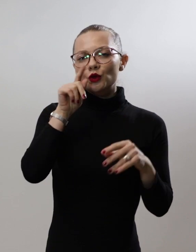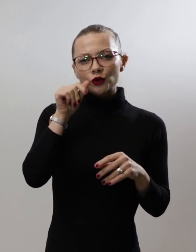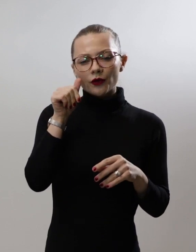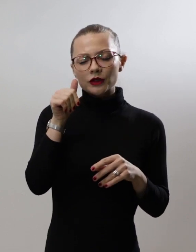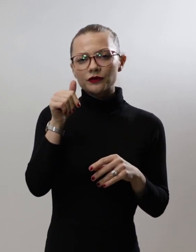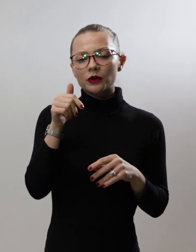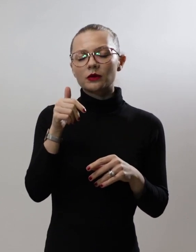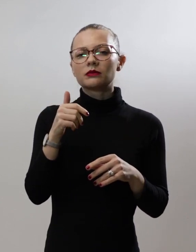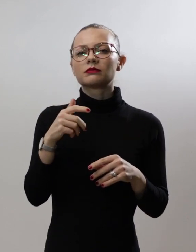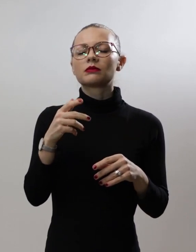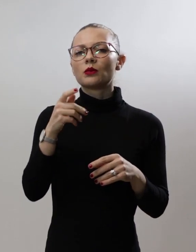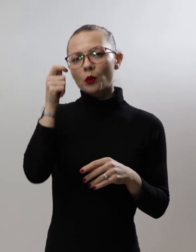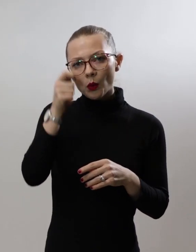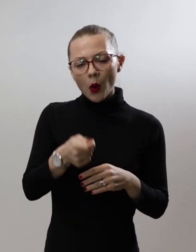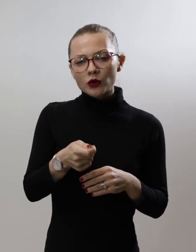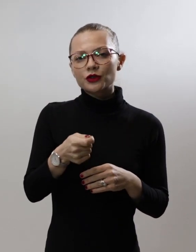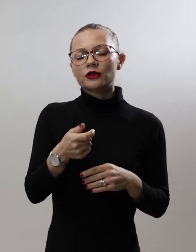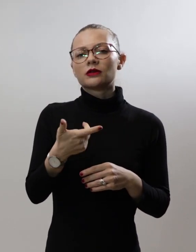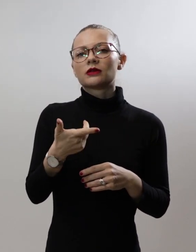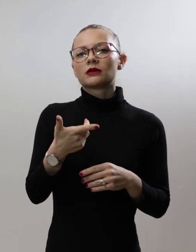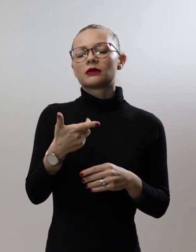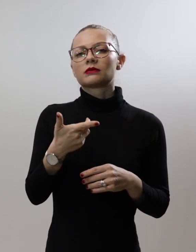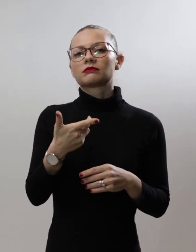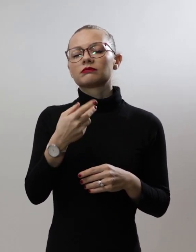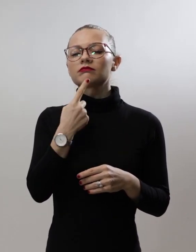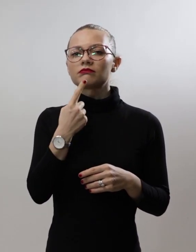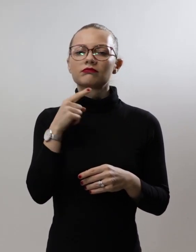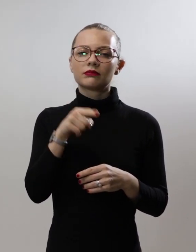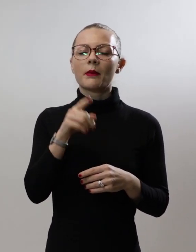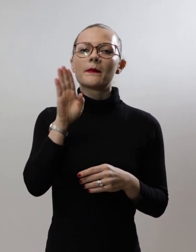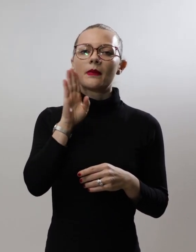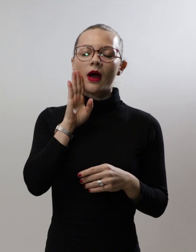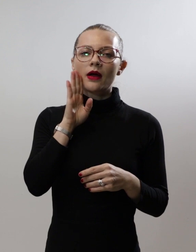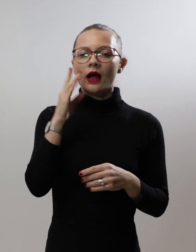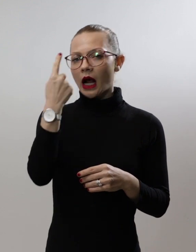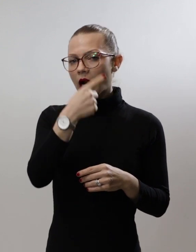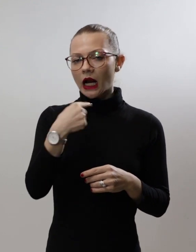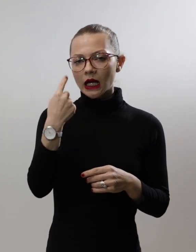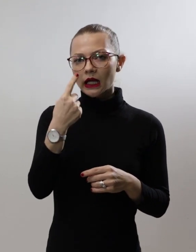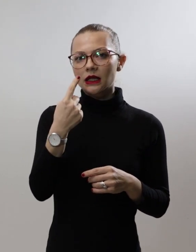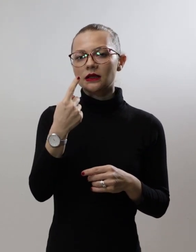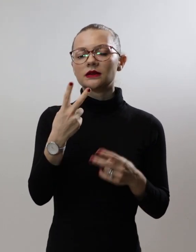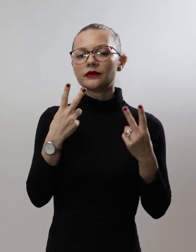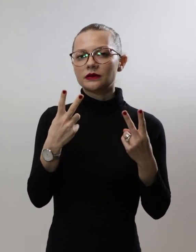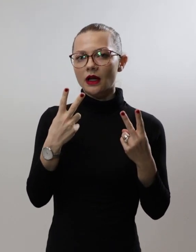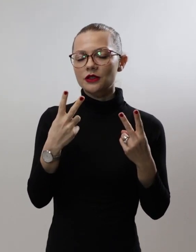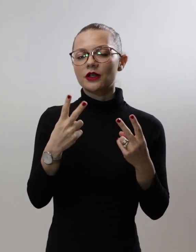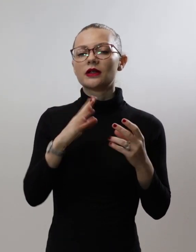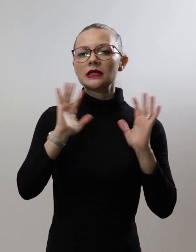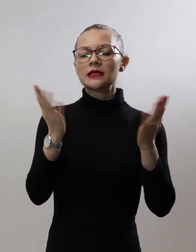посебна почет, односно обожавање, на ликот и значењето на мајката во сите времења и цивилизации